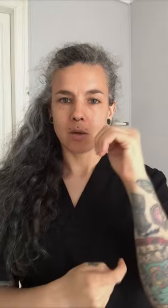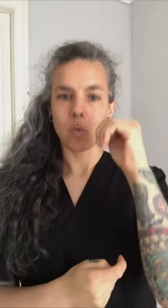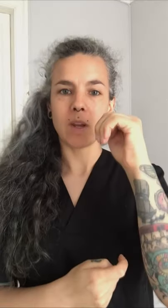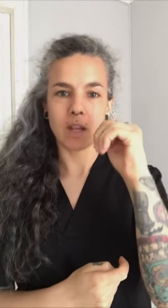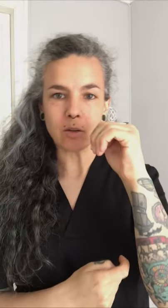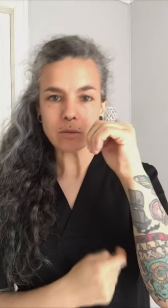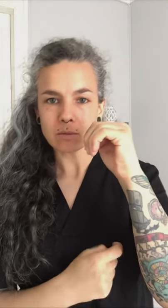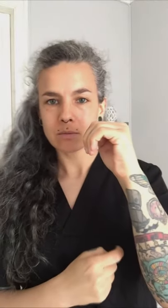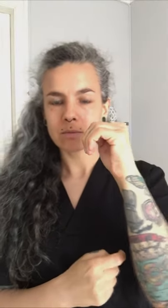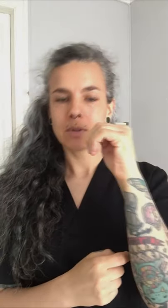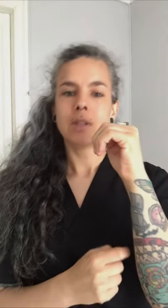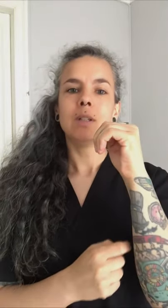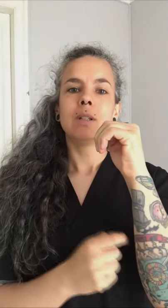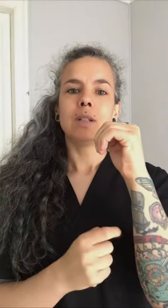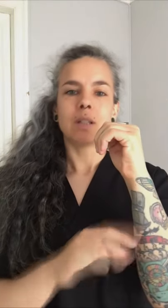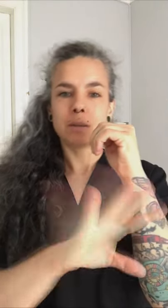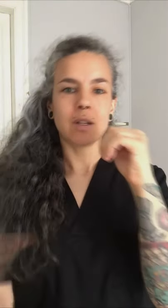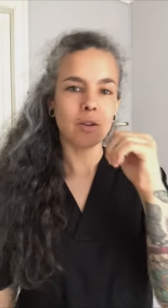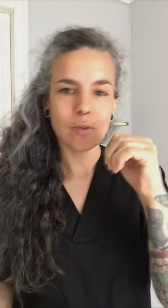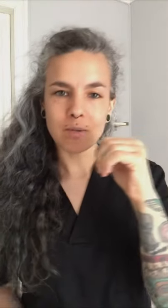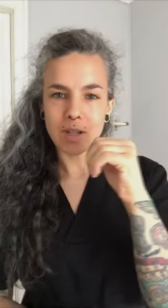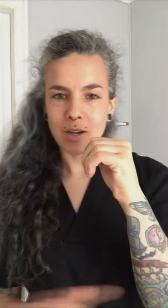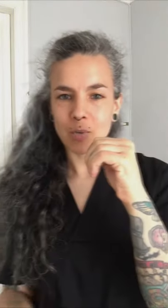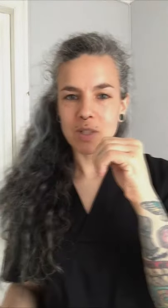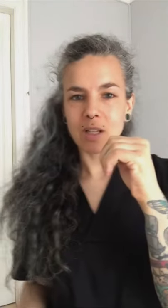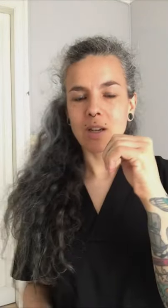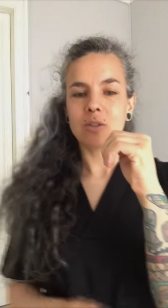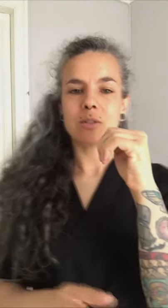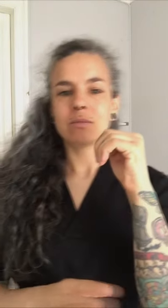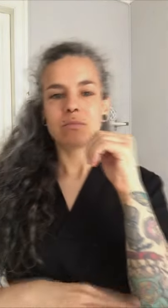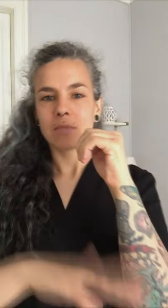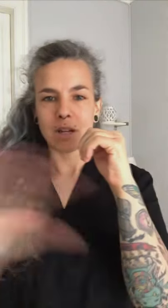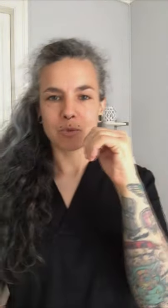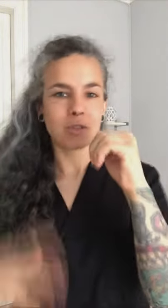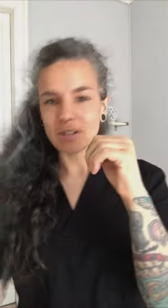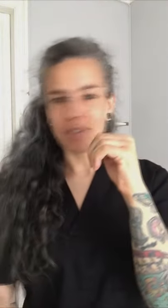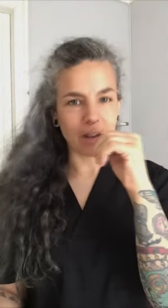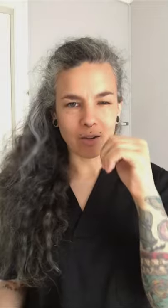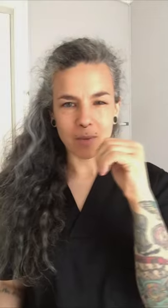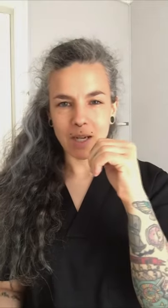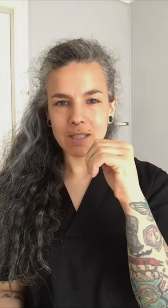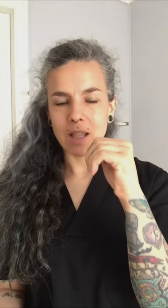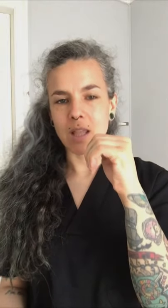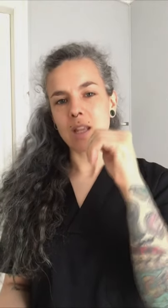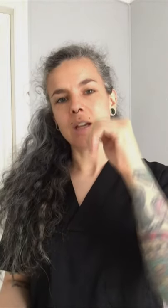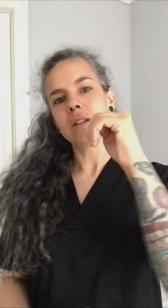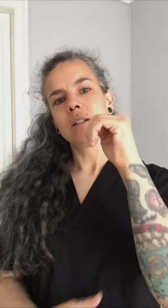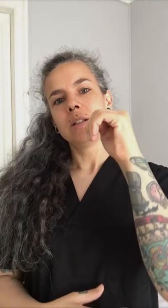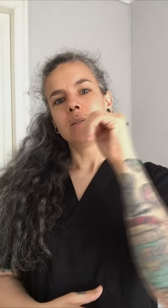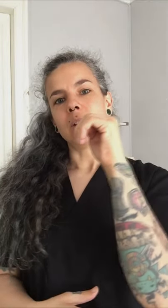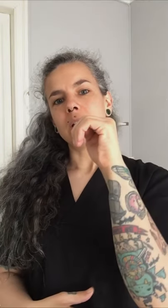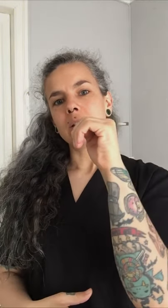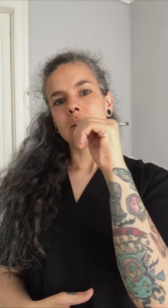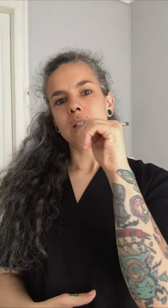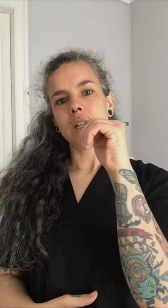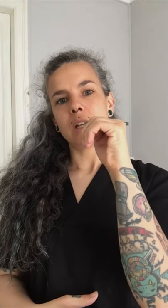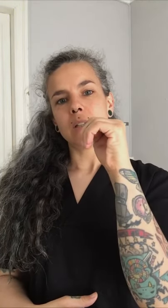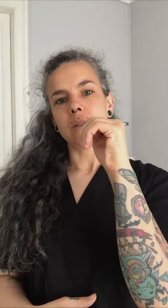huequito. Ya sabéis que no vamos a dar nombres técnicos, queremos entenderlo de manera sencilla, ¿vale? Tiene este